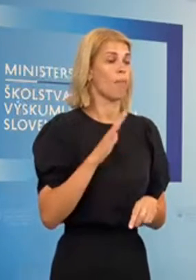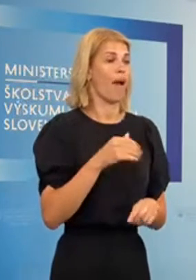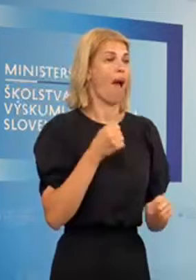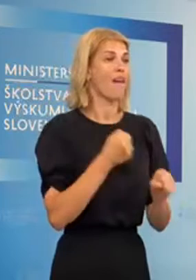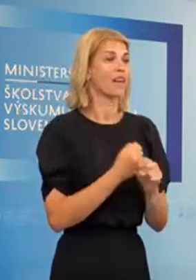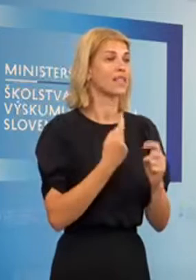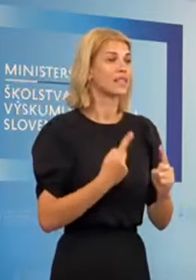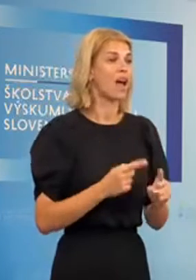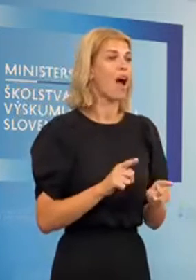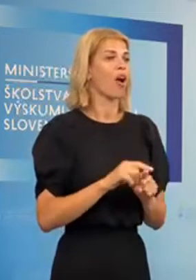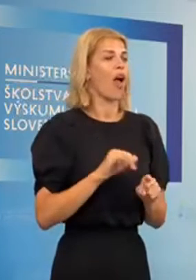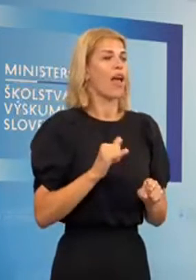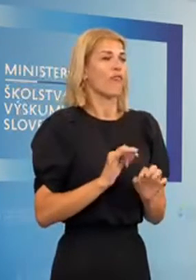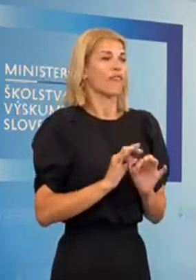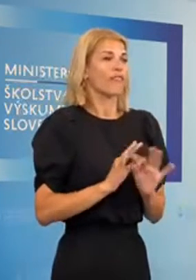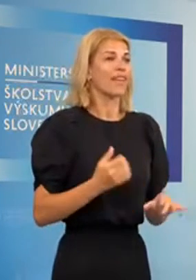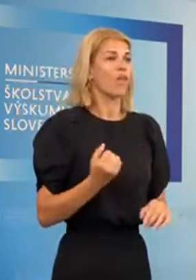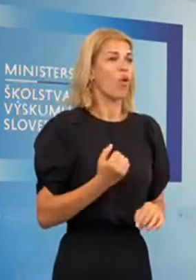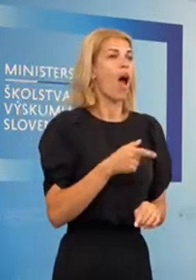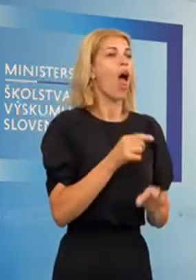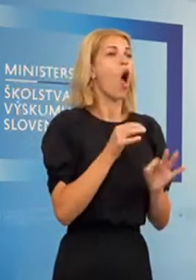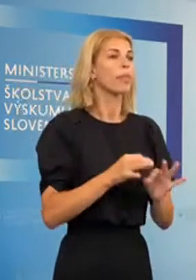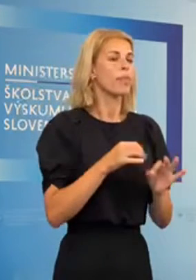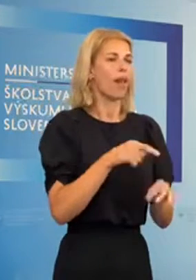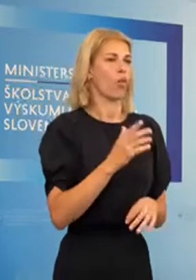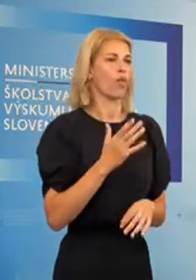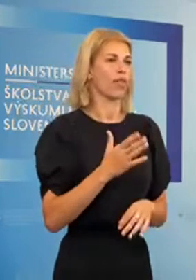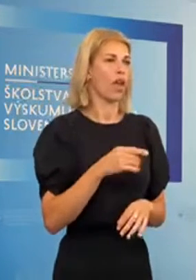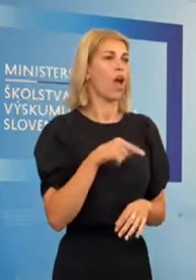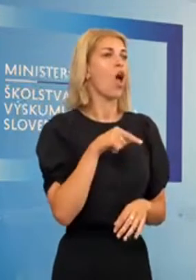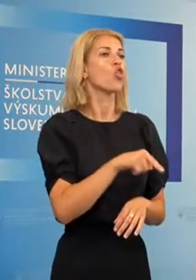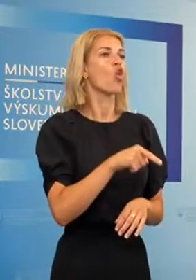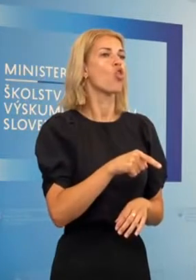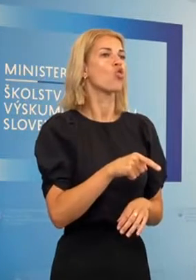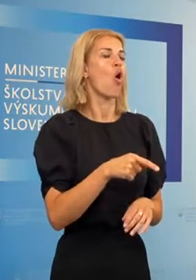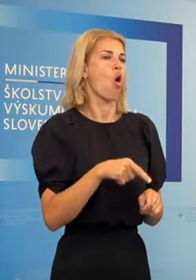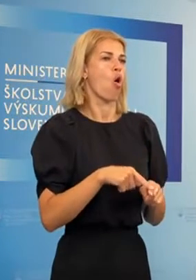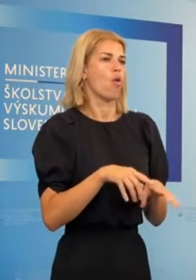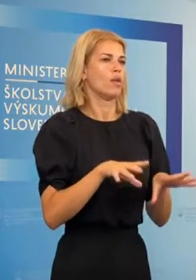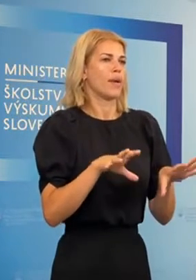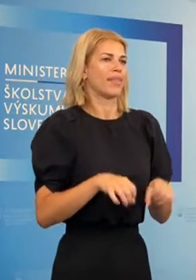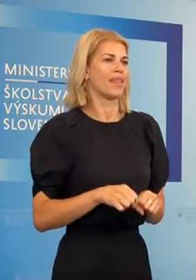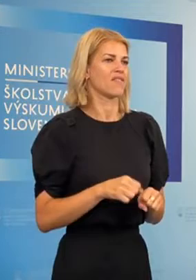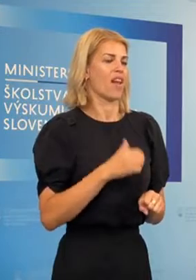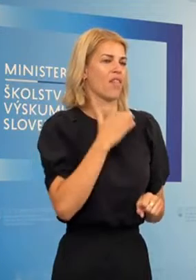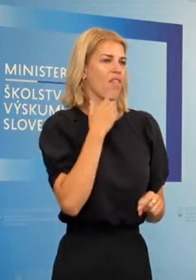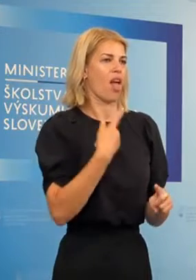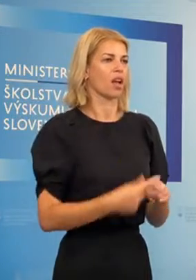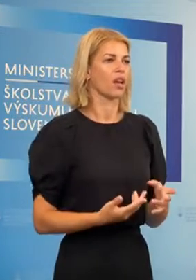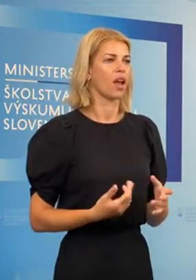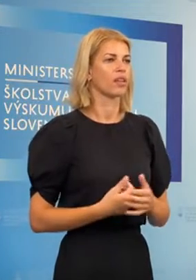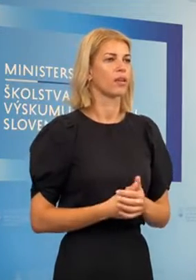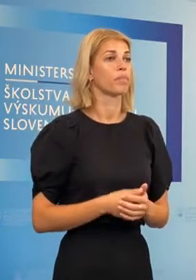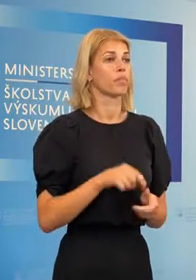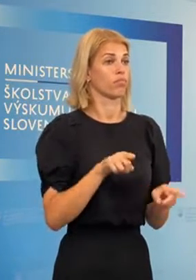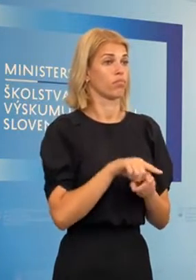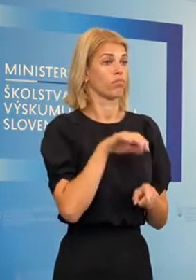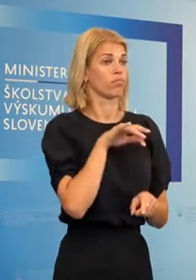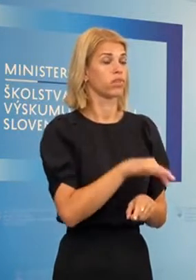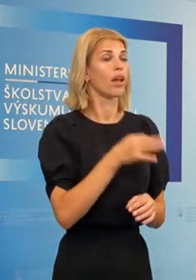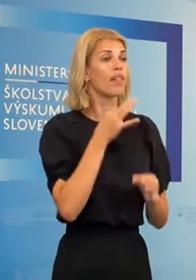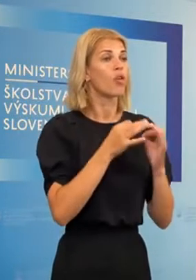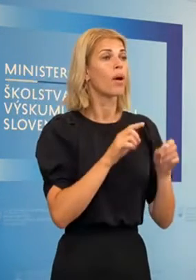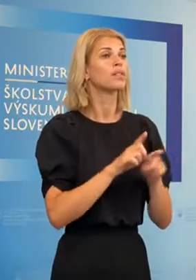stav, kde áno, ešte tam dá fungovať, ale nie je to úplne optimálne. Tomu sme napríklad vyhovieť nevedeli mnohokrát. Máte napríklad aj informácie, že niektoré školy